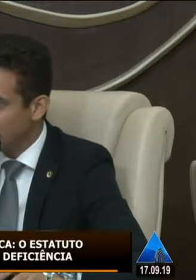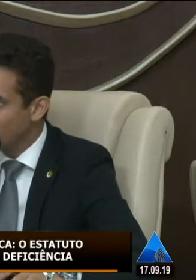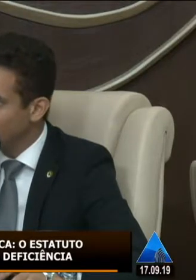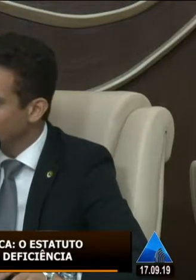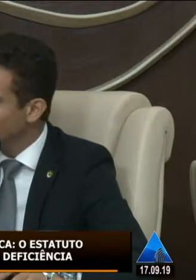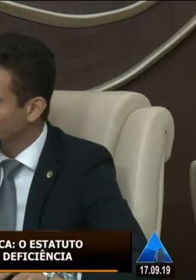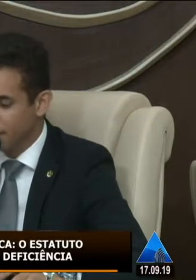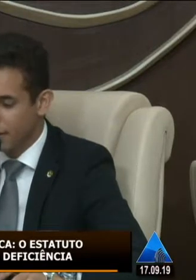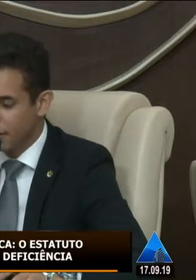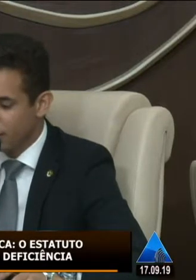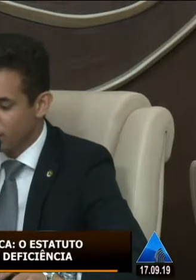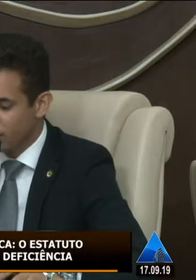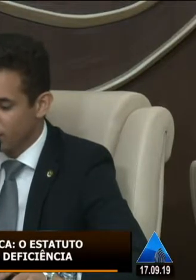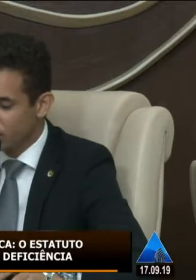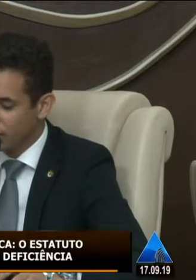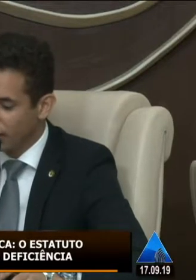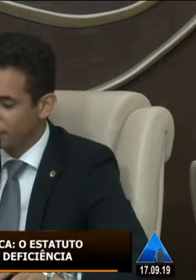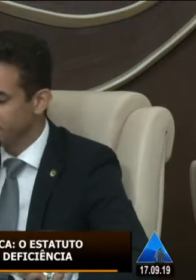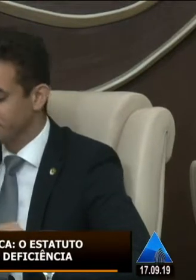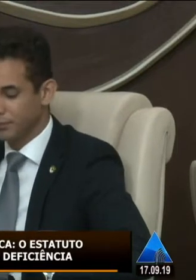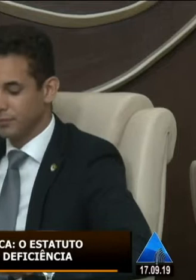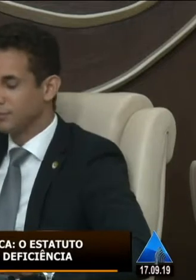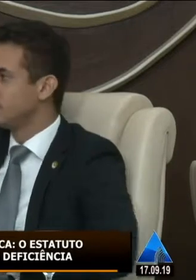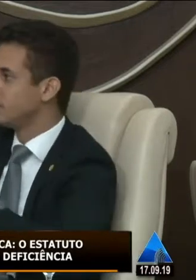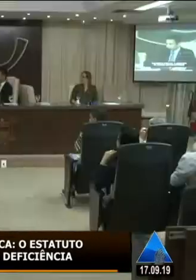ela é a coordenadora e vai fazer a sua fala